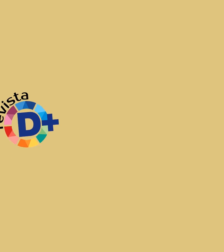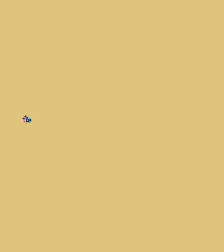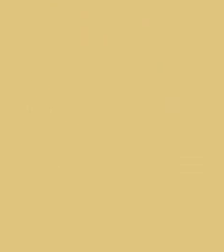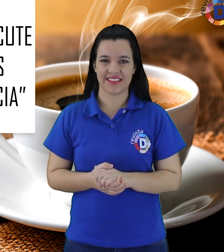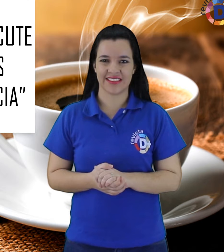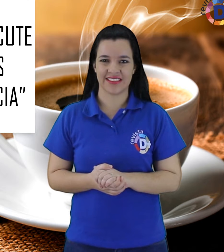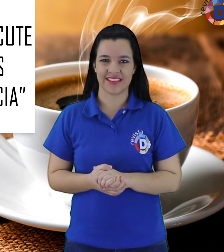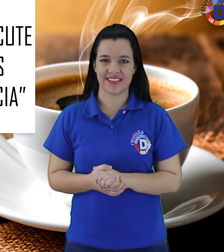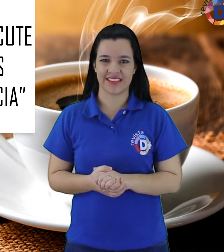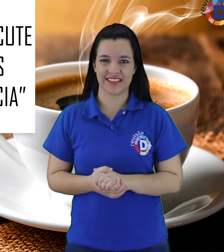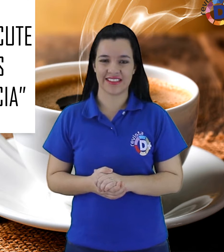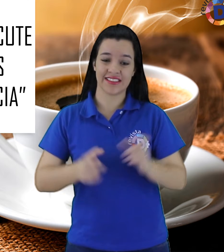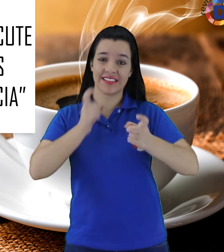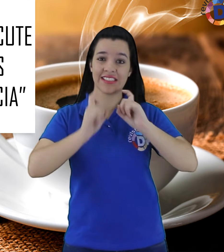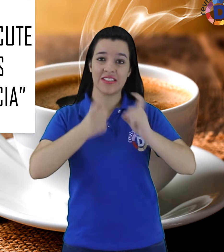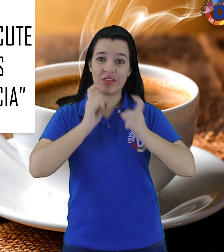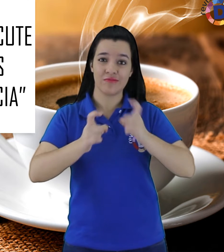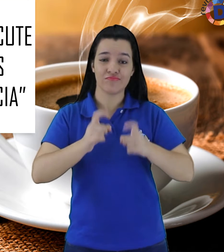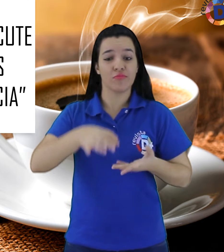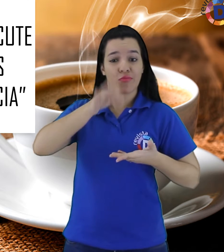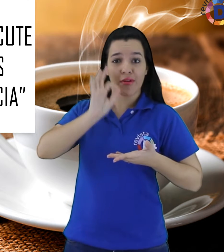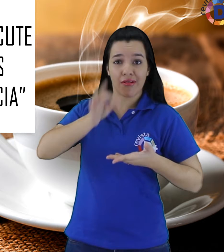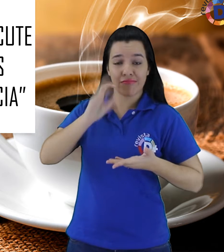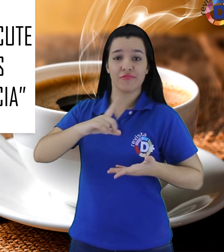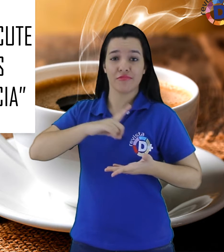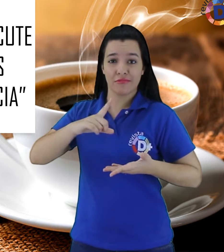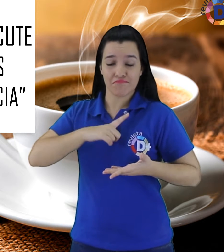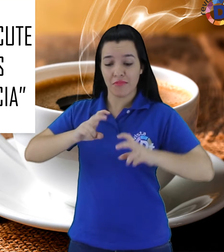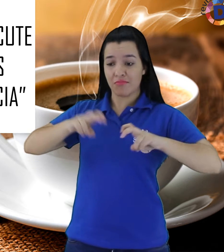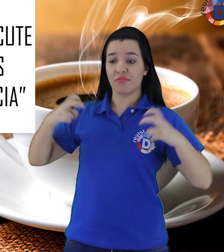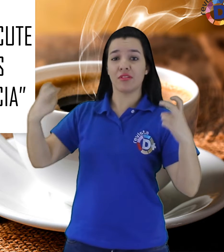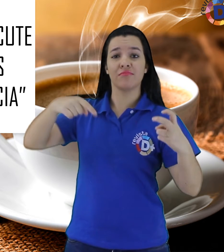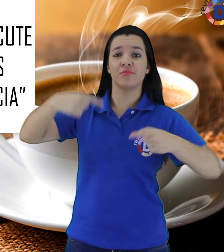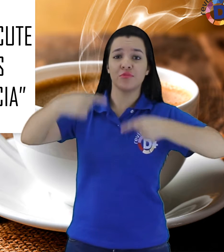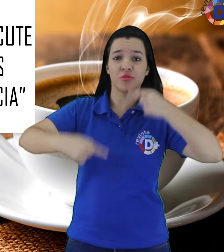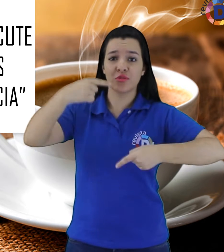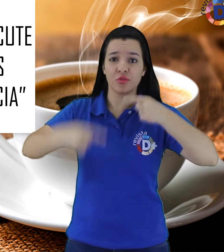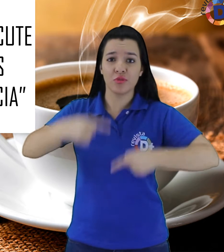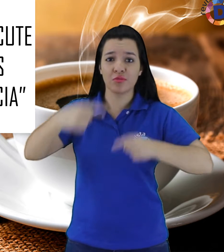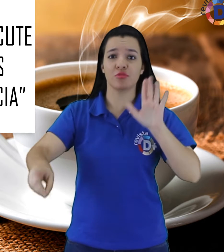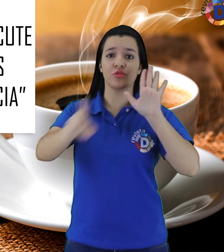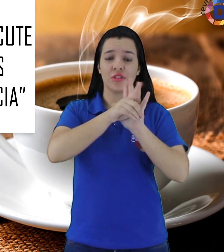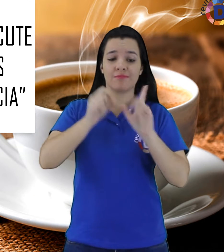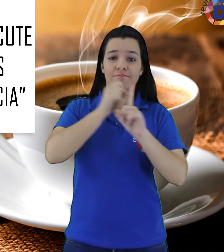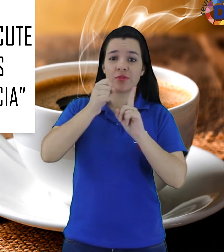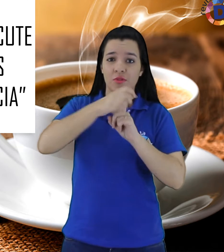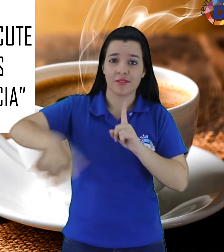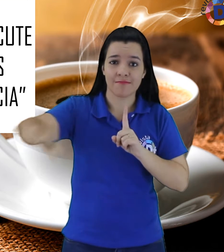Café com Direitos discute inclusão social das pessoas com deficiência. No dia